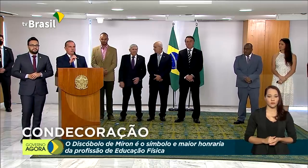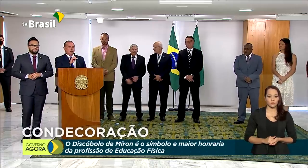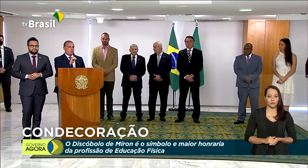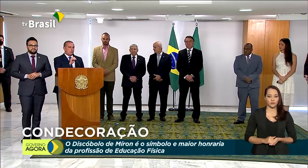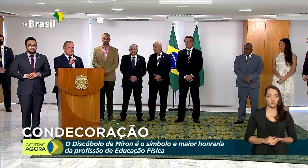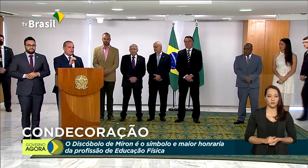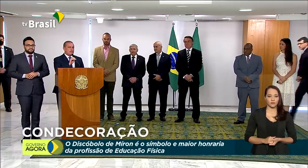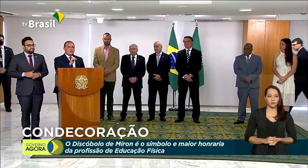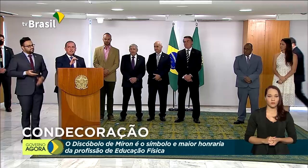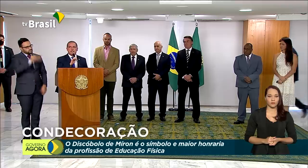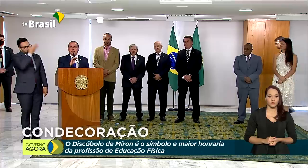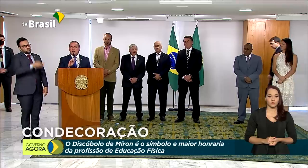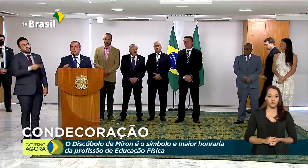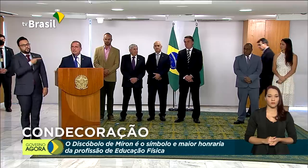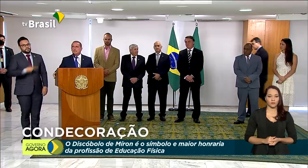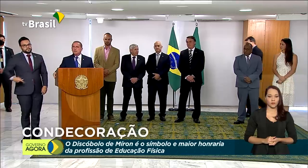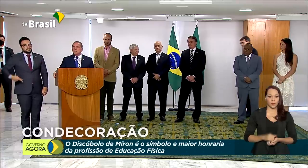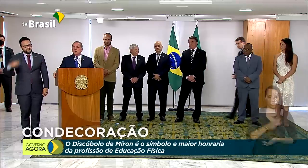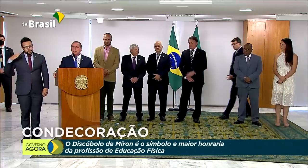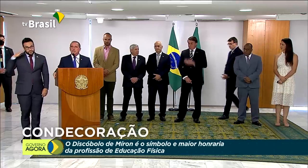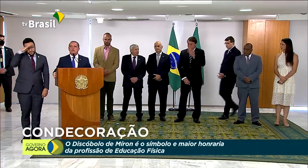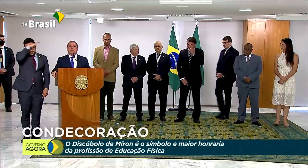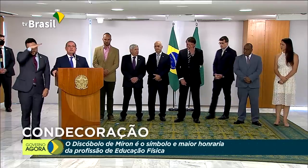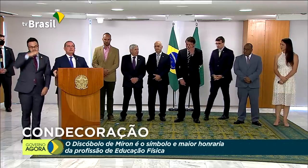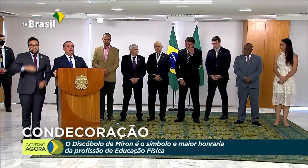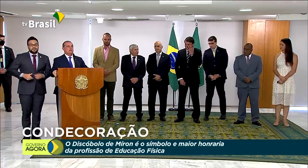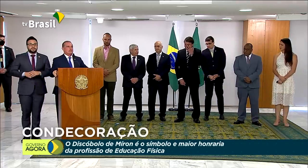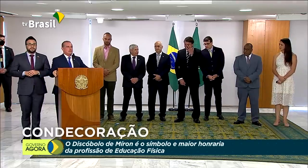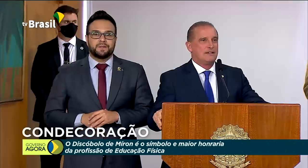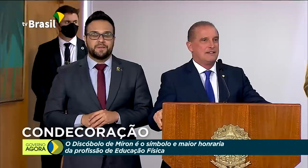Senhor presidente, Jair Messias Bolsonaro,